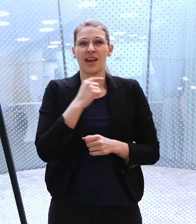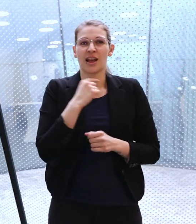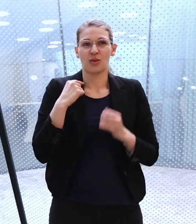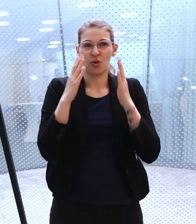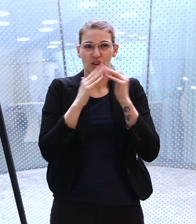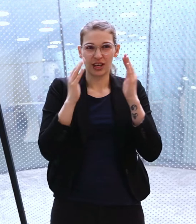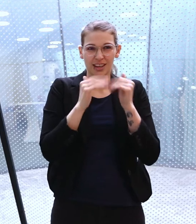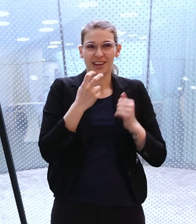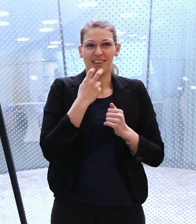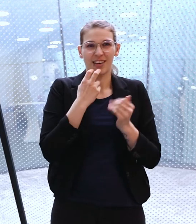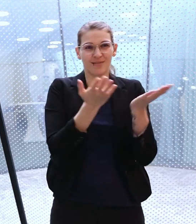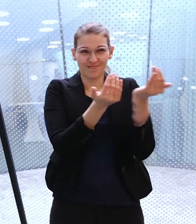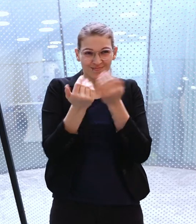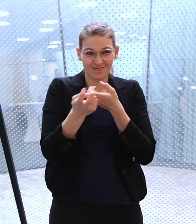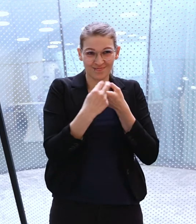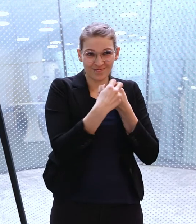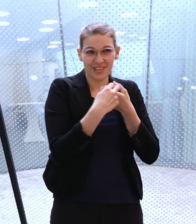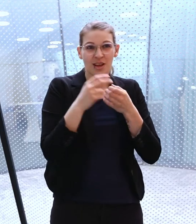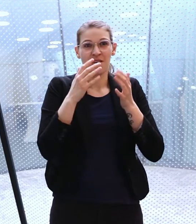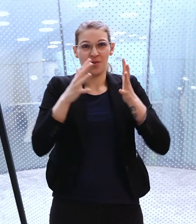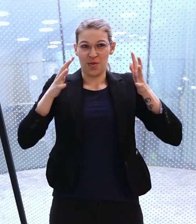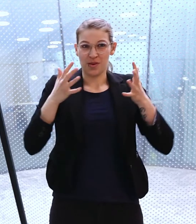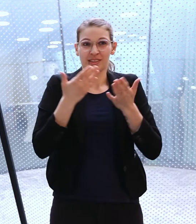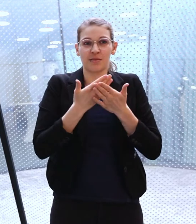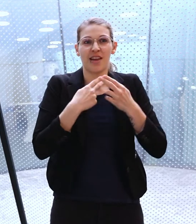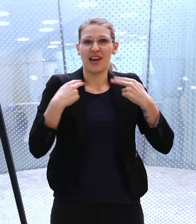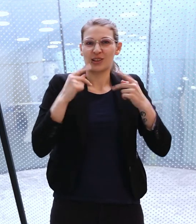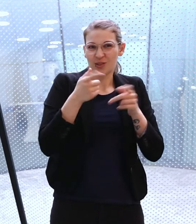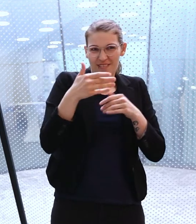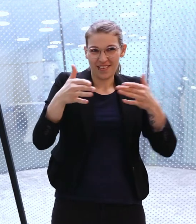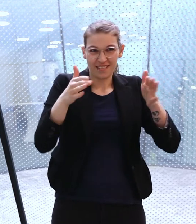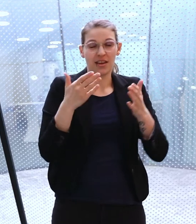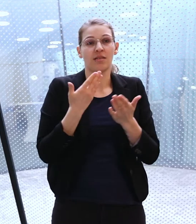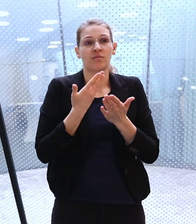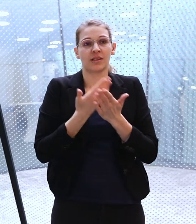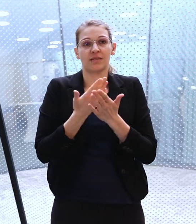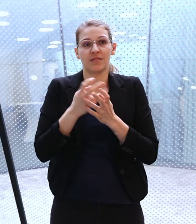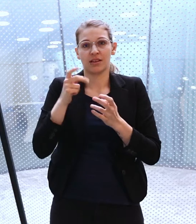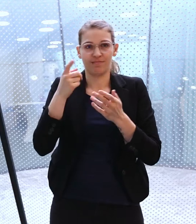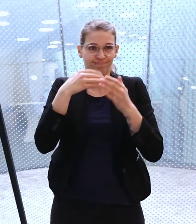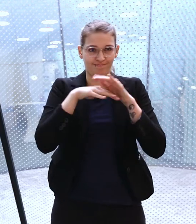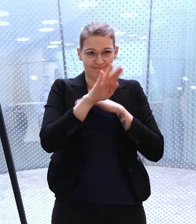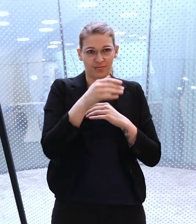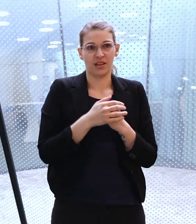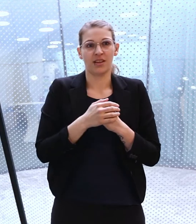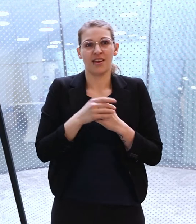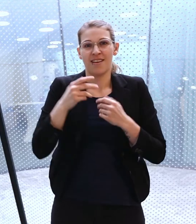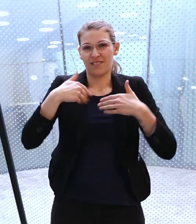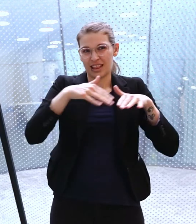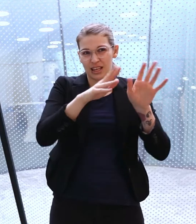Gegenreformation ist er aus Graz vertrieben worden, wie viele andere Menschen mit evangelischem Glauben. Kepler